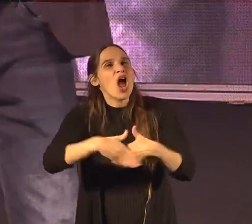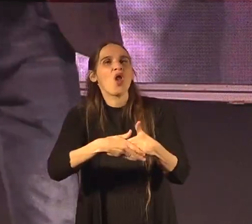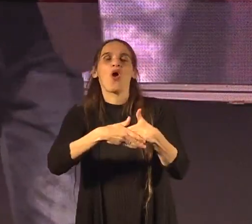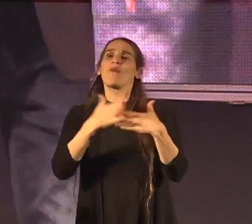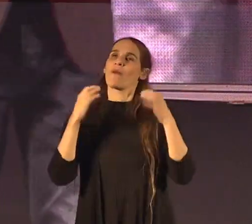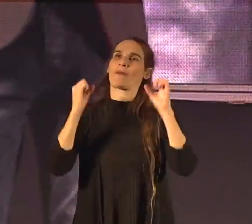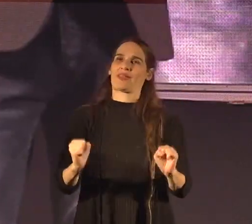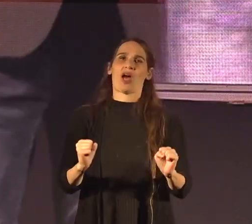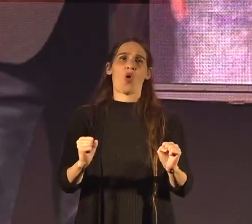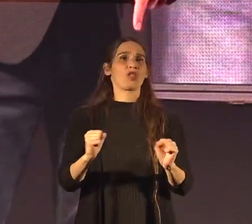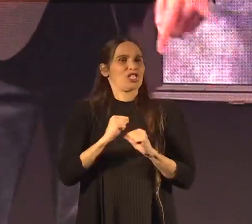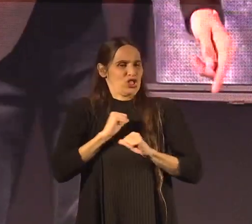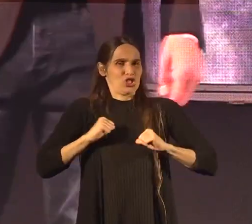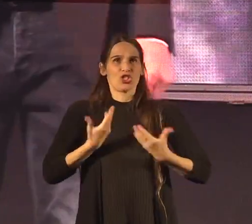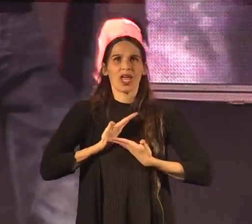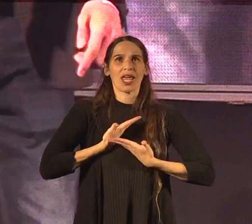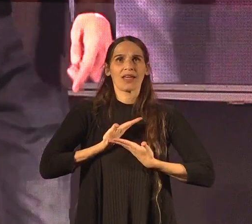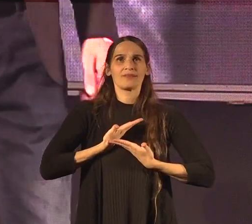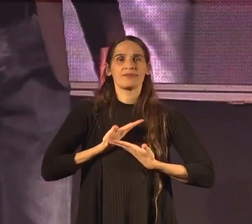ובביטחון אישי